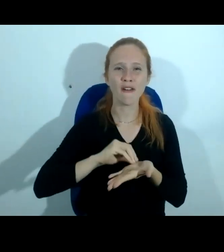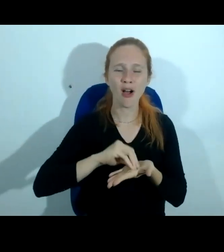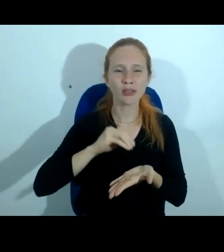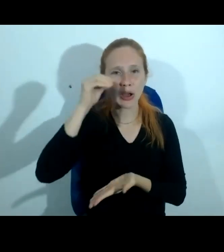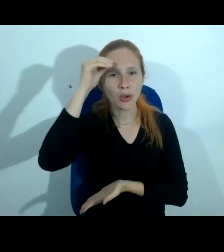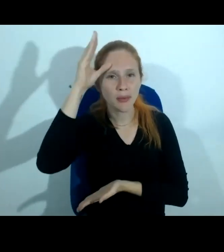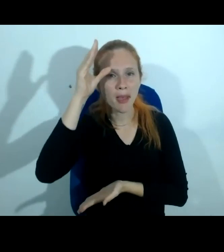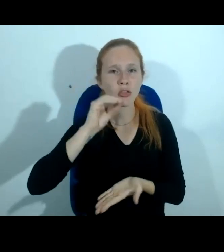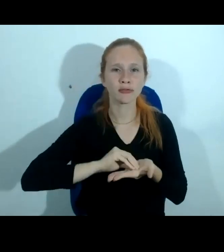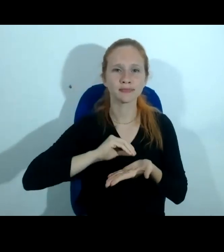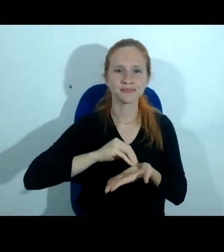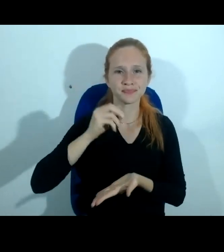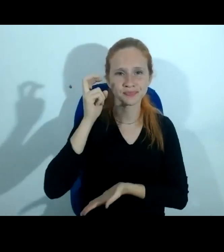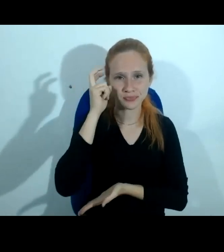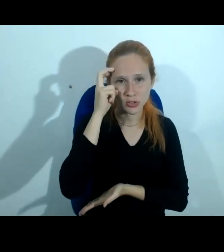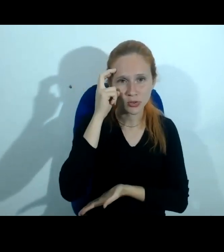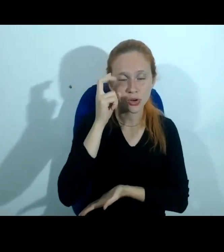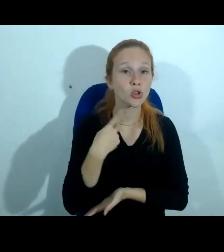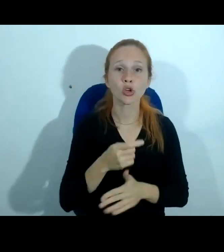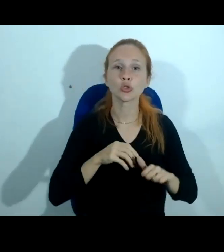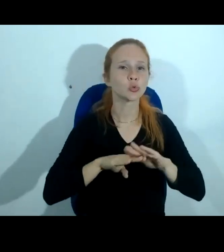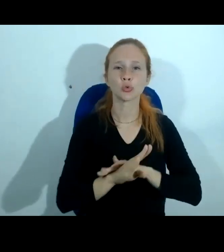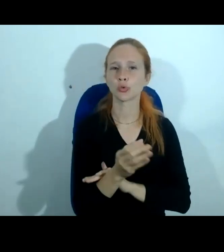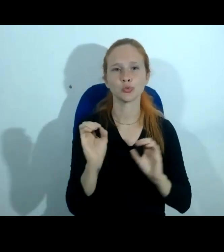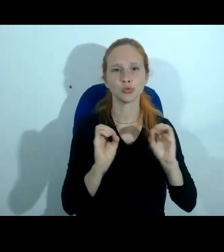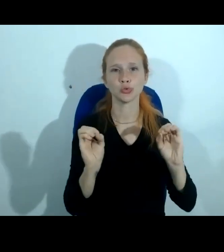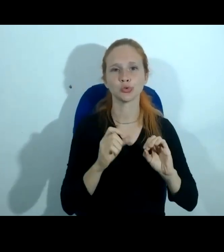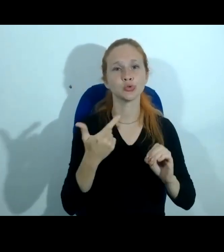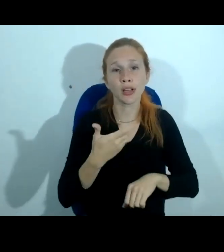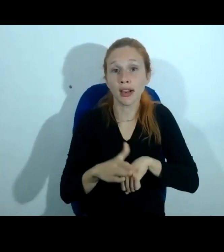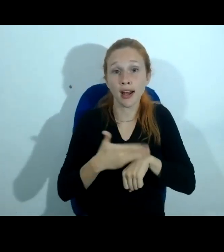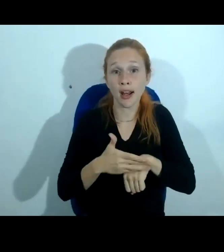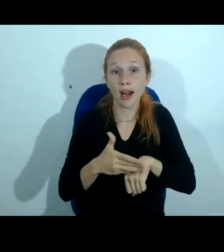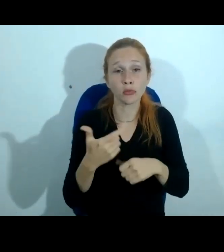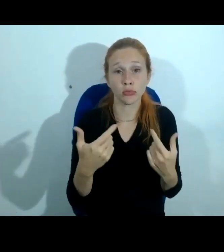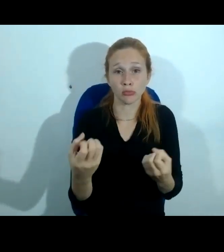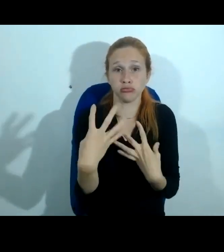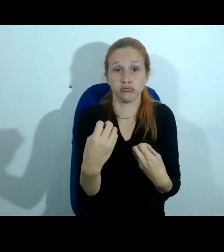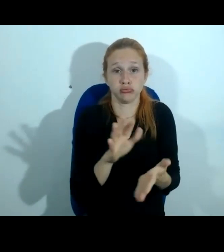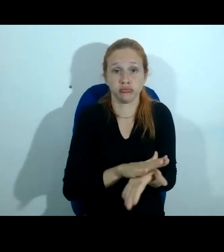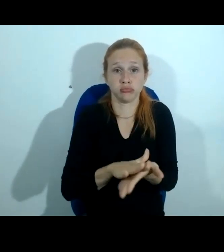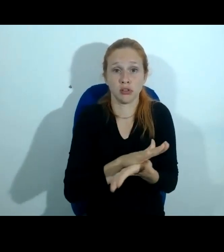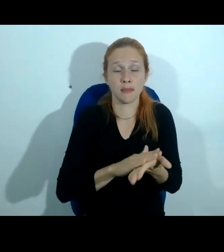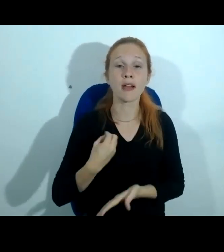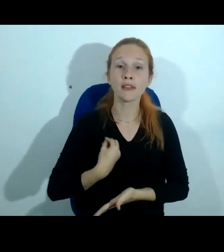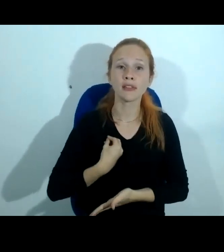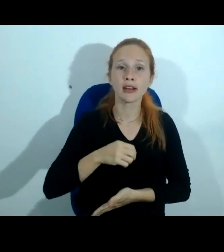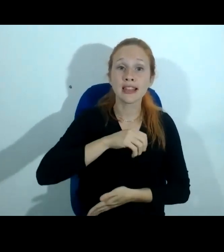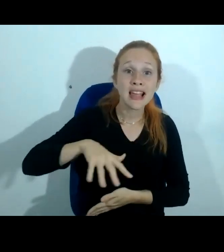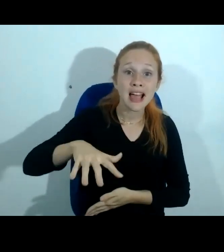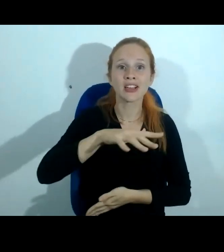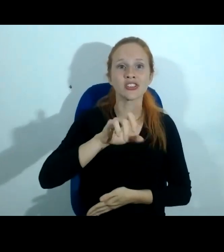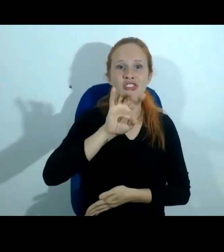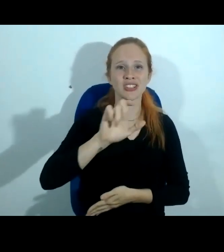falta de cultura nós não somos acostumados a gente não é treinado não fomos educados para viver nesse mundo digital